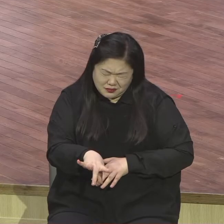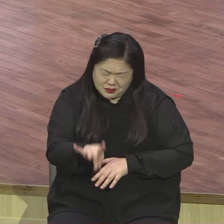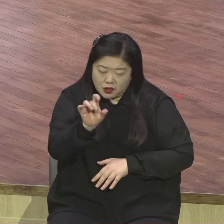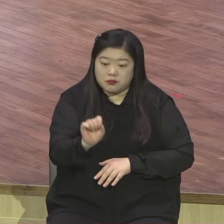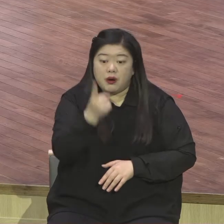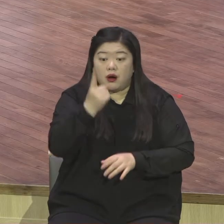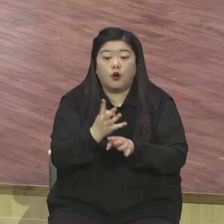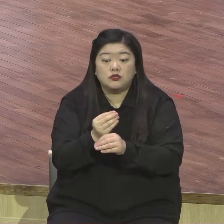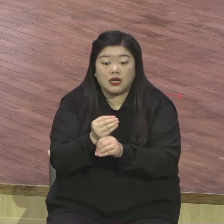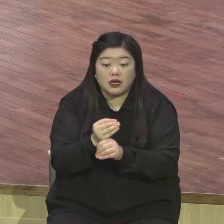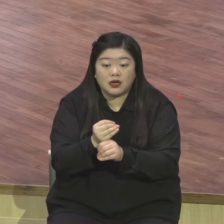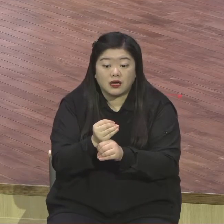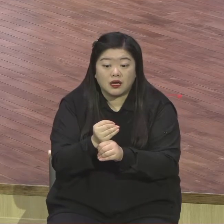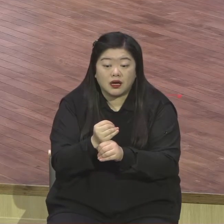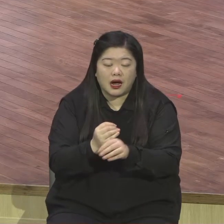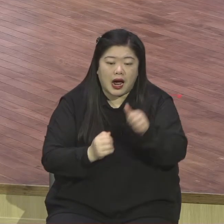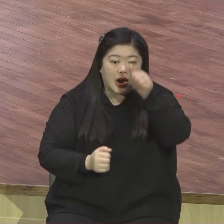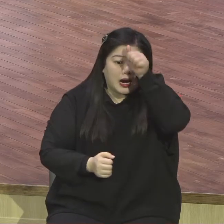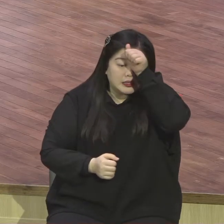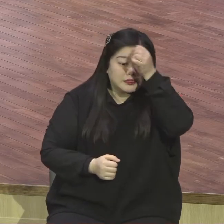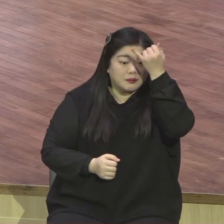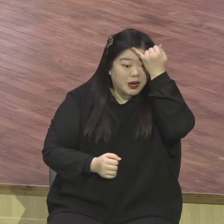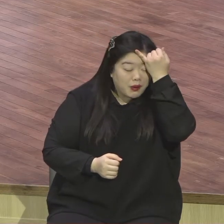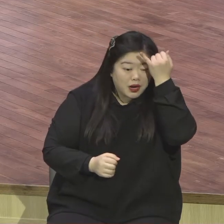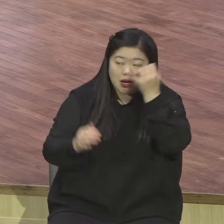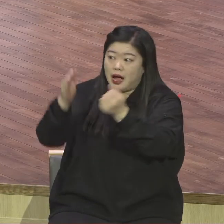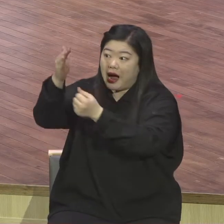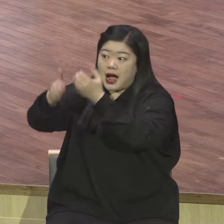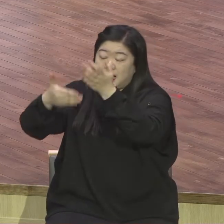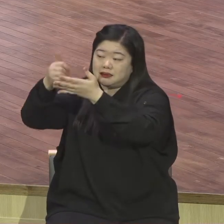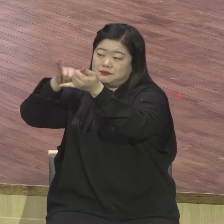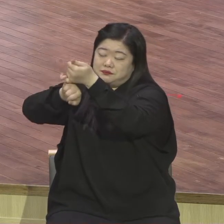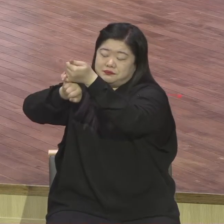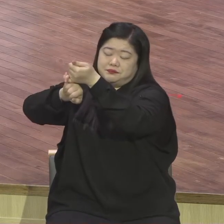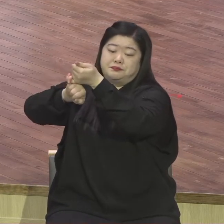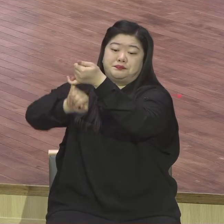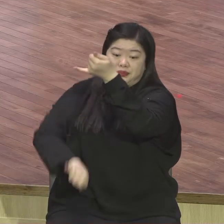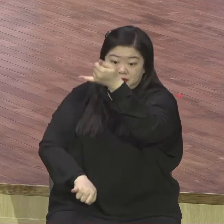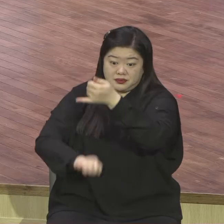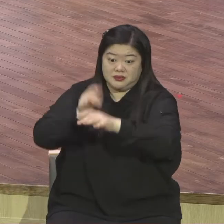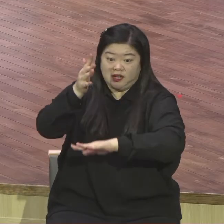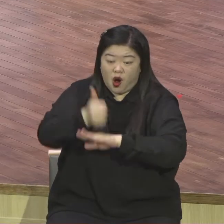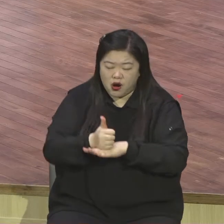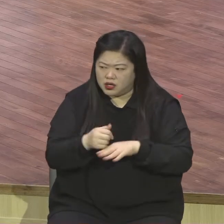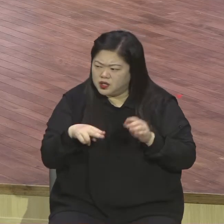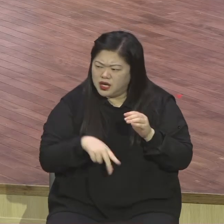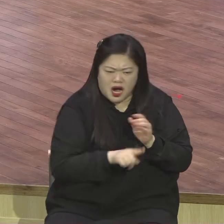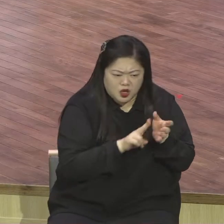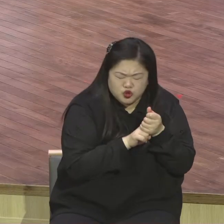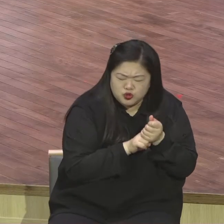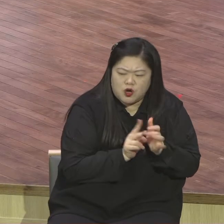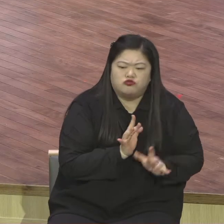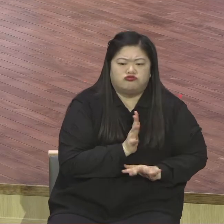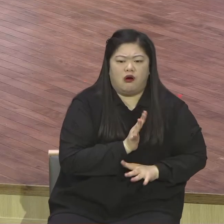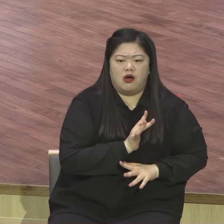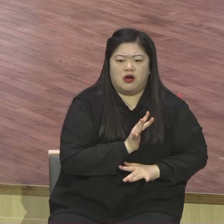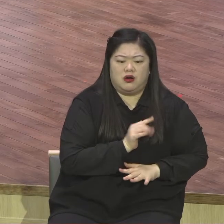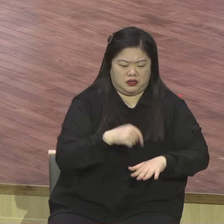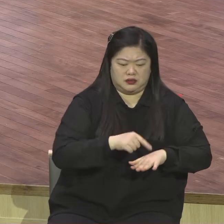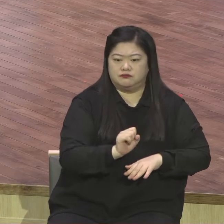공격무기로 삼는 것이다 이 말이에요 두려움으로 마음을 혼미켜가지고 하나님의 자녀인 나를 신분과